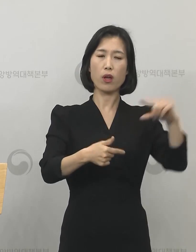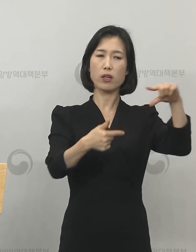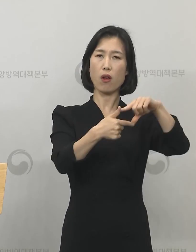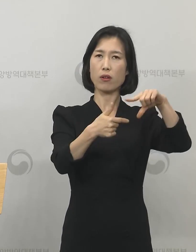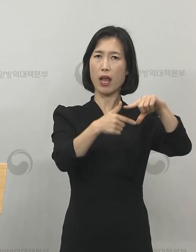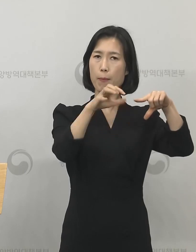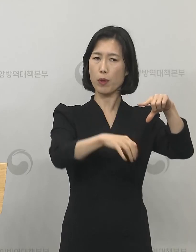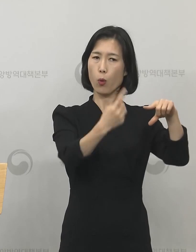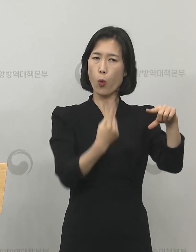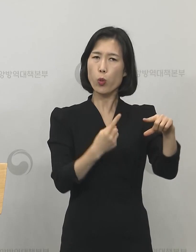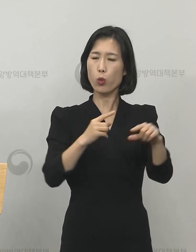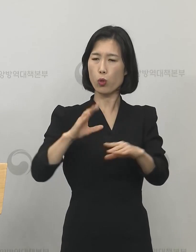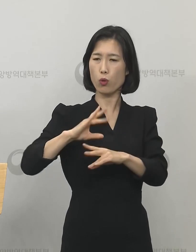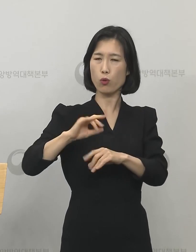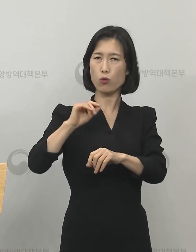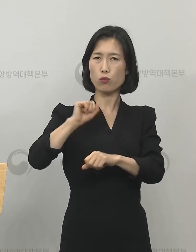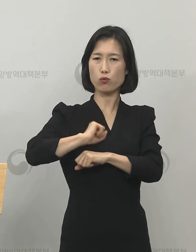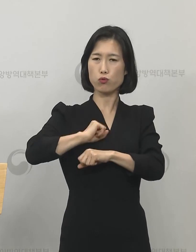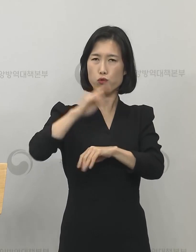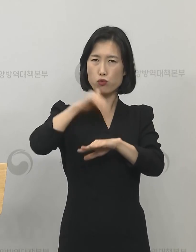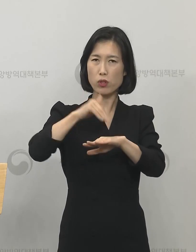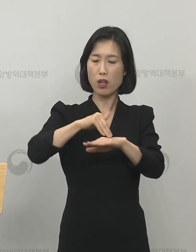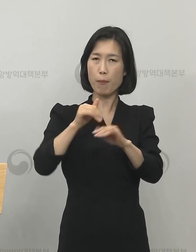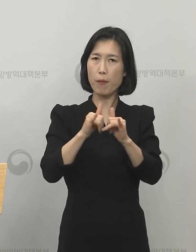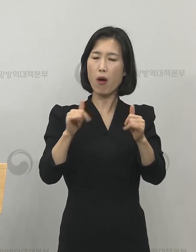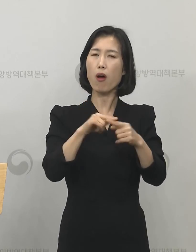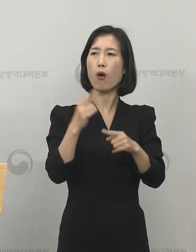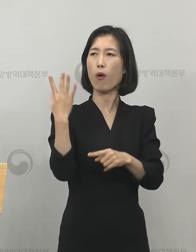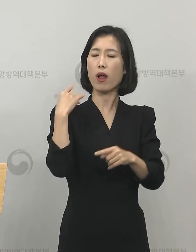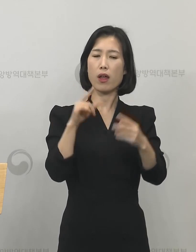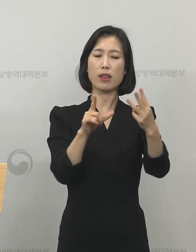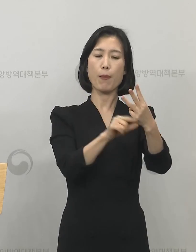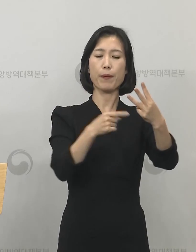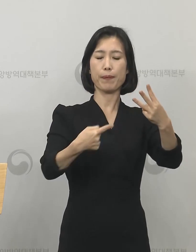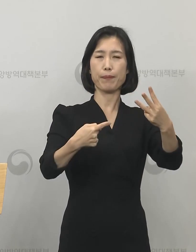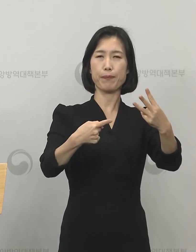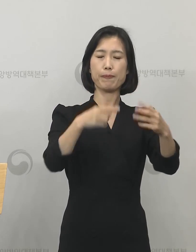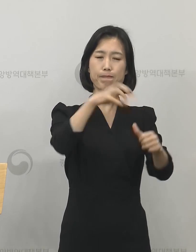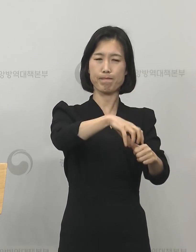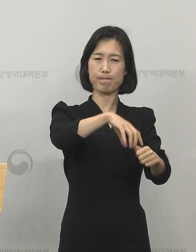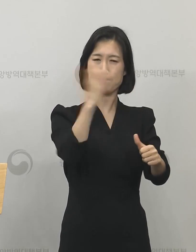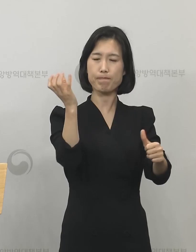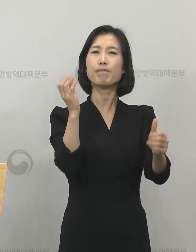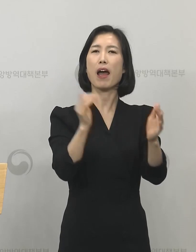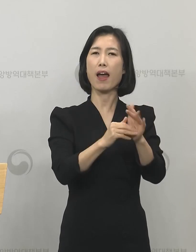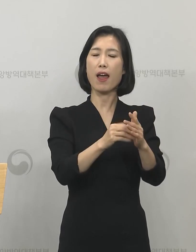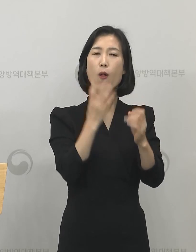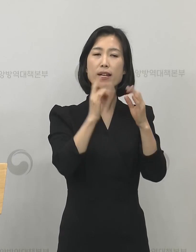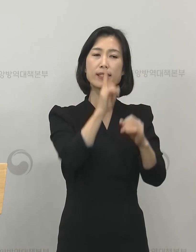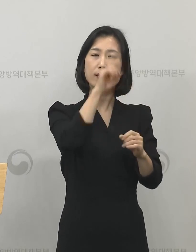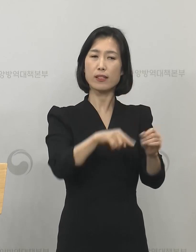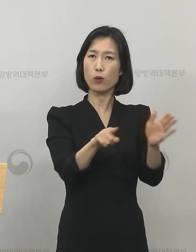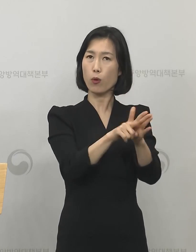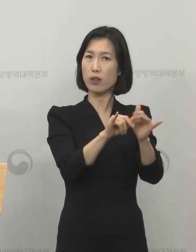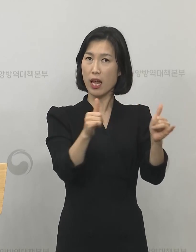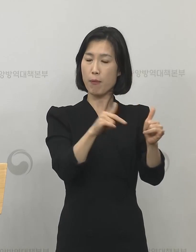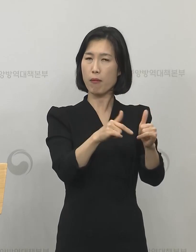첫 번째 훈련병 확진자는 지난달 1일 격리 해제된 대구 신천지 신도라고 했는데